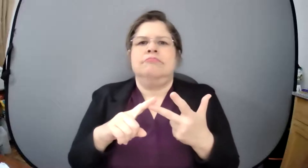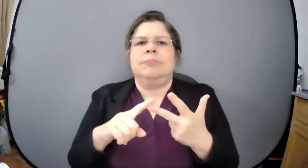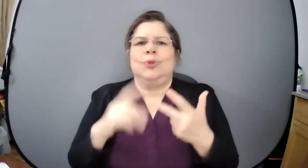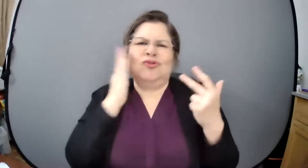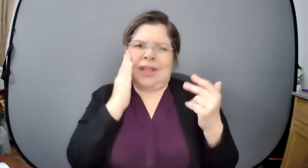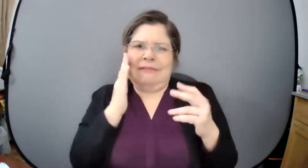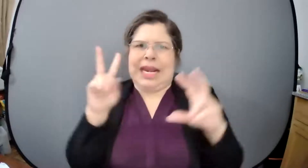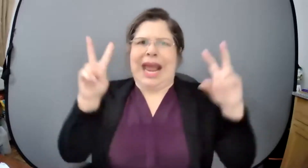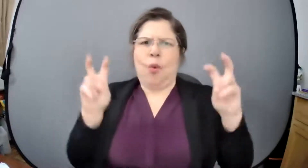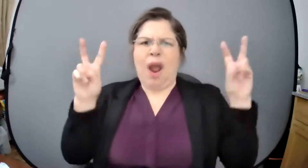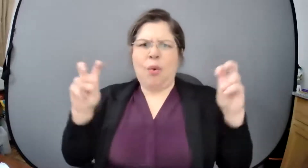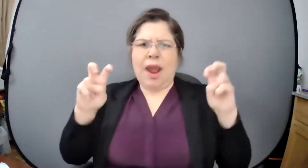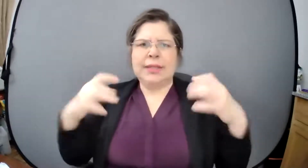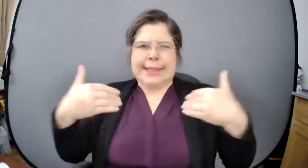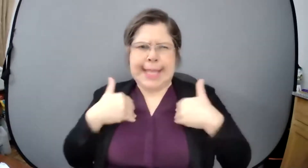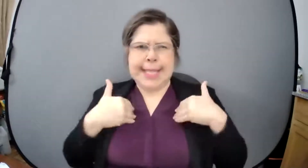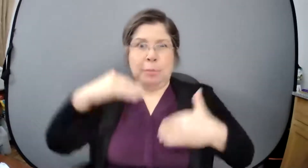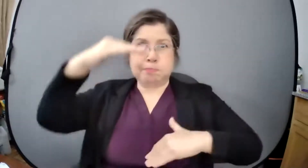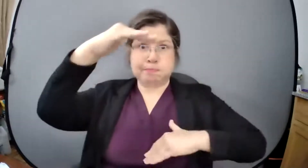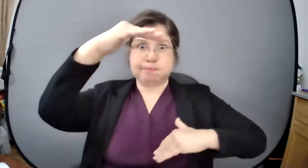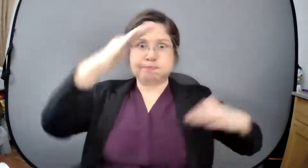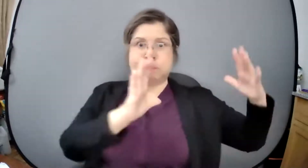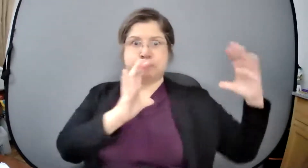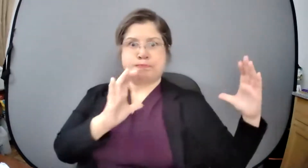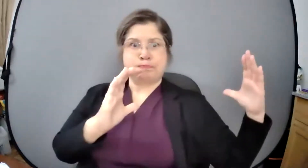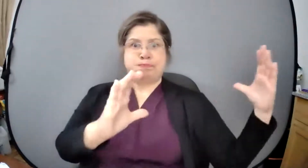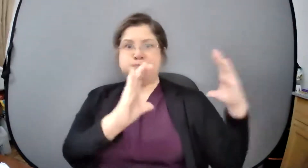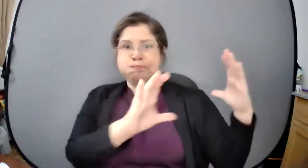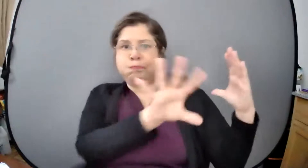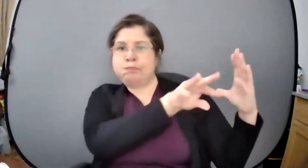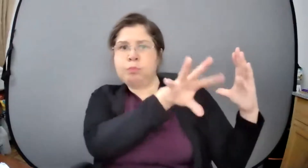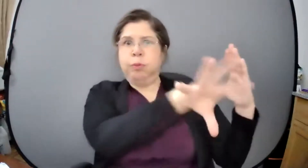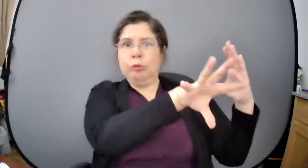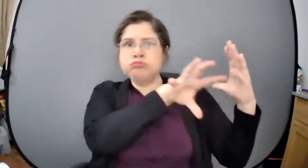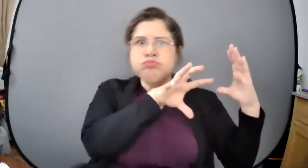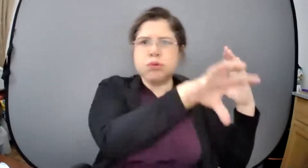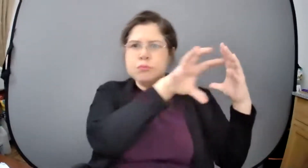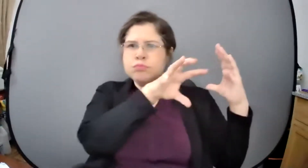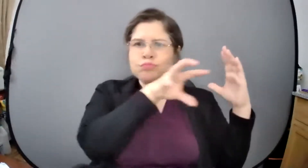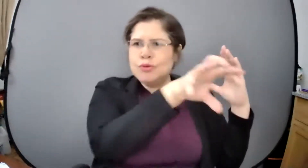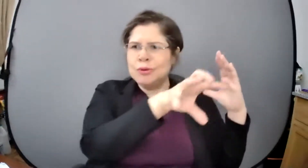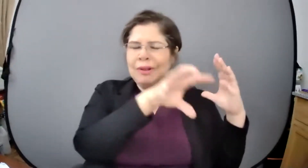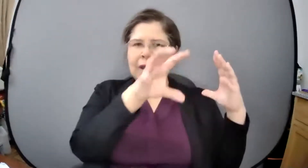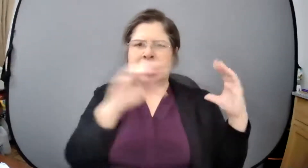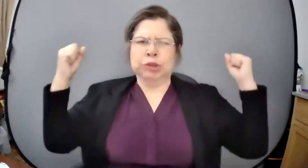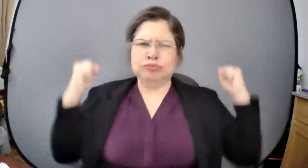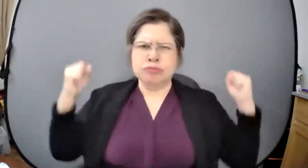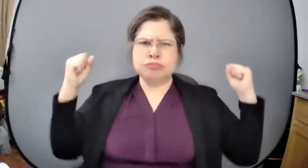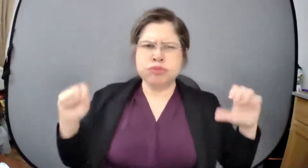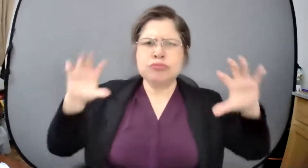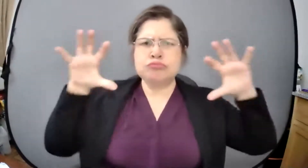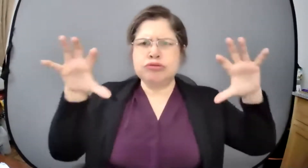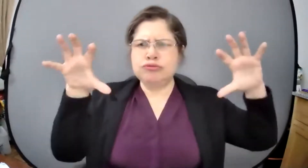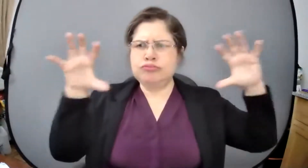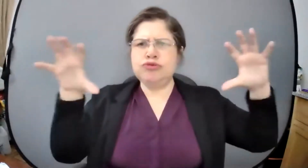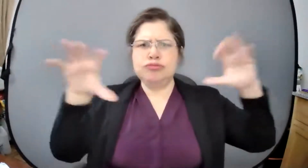público pero algo que y de hecho le hago la pregunta a usted si hay personas en su